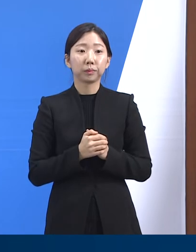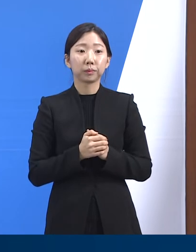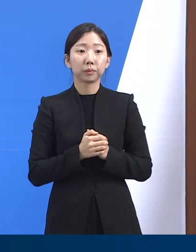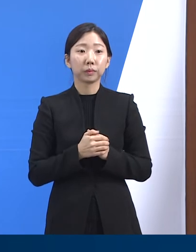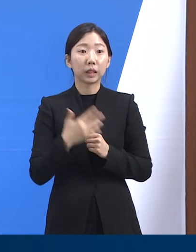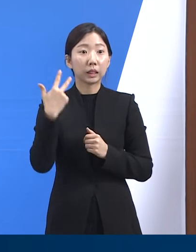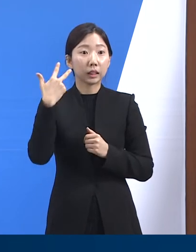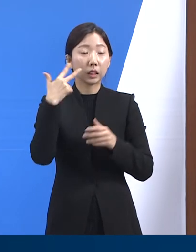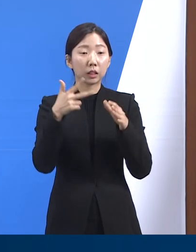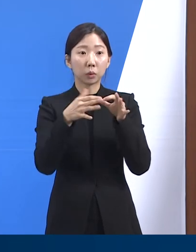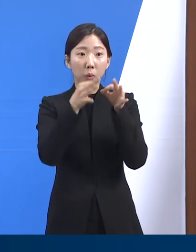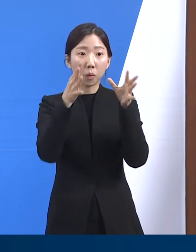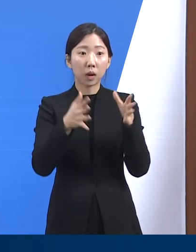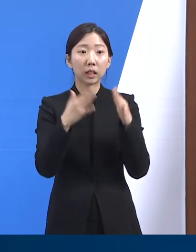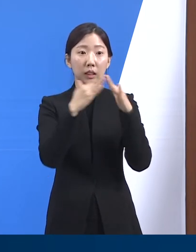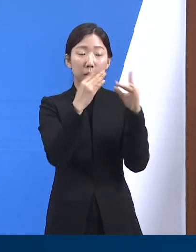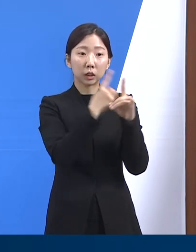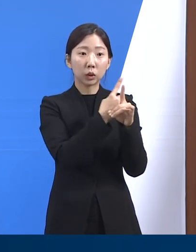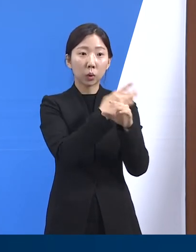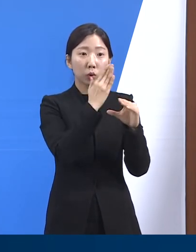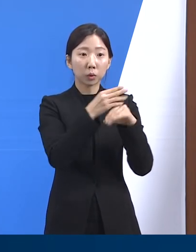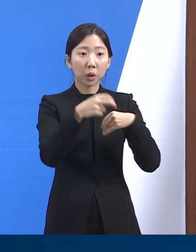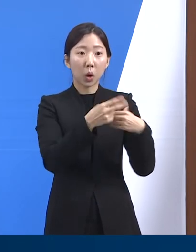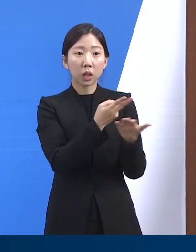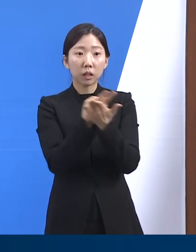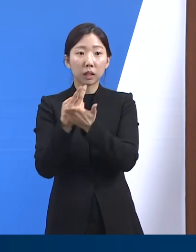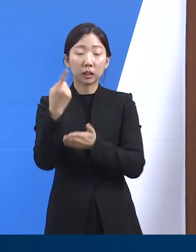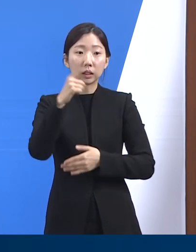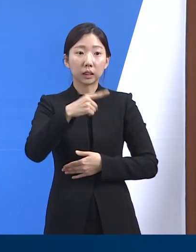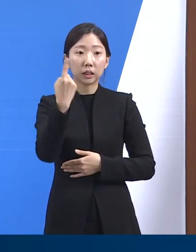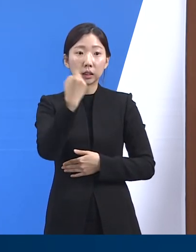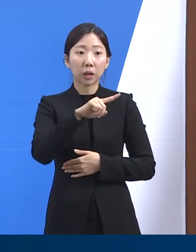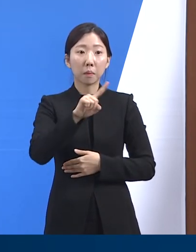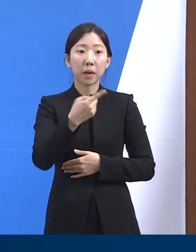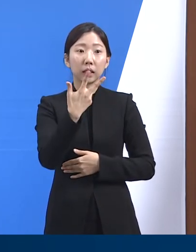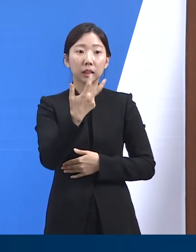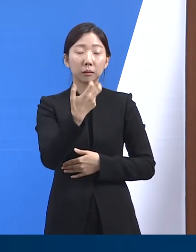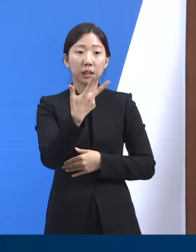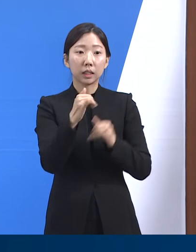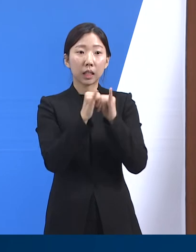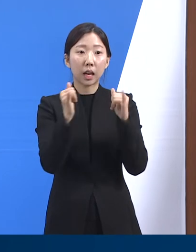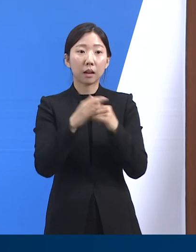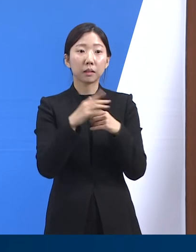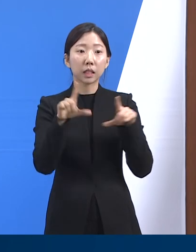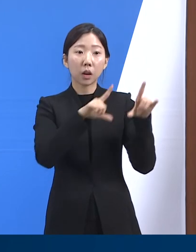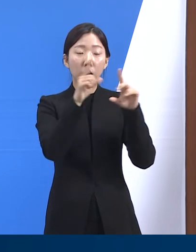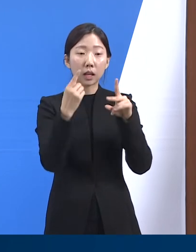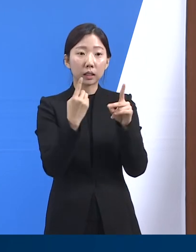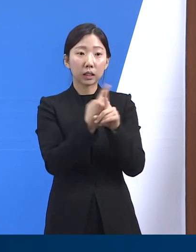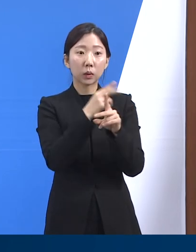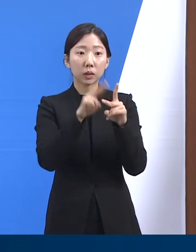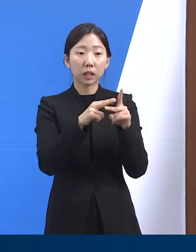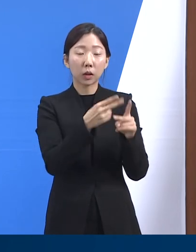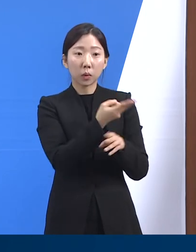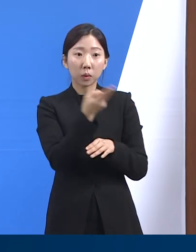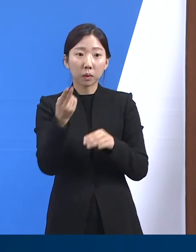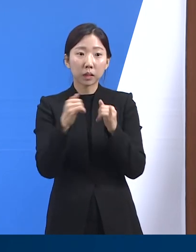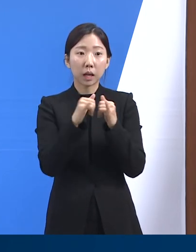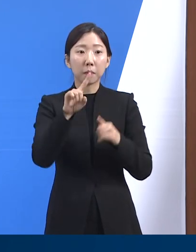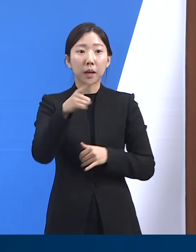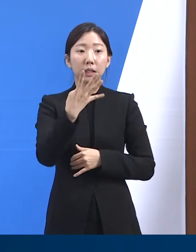지난 한 주 동안 재택치료 중 병원으로 이송된 인원은 1,177명, 생활치료센터로 이송된 인원은